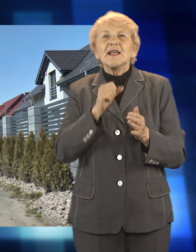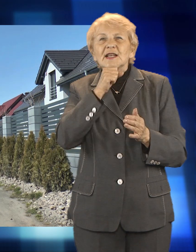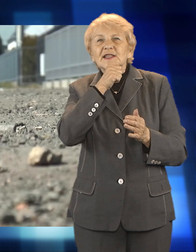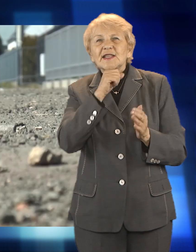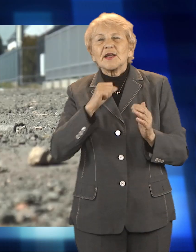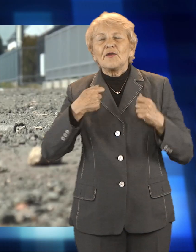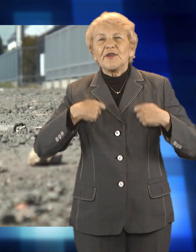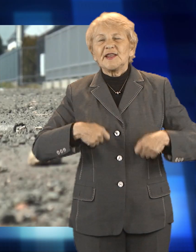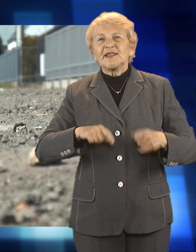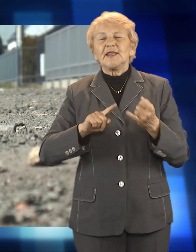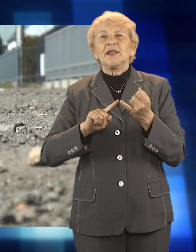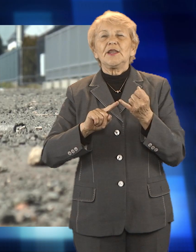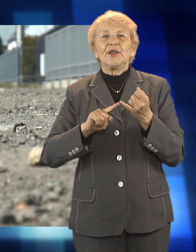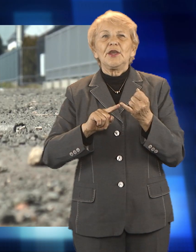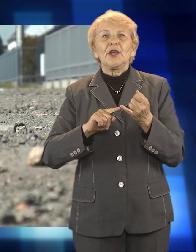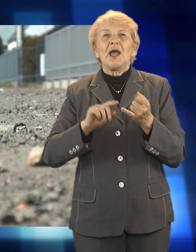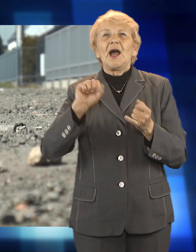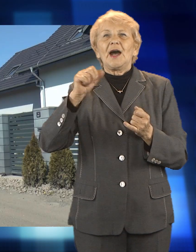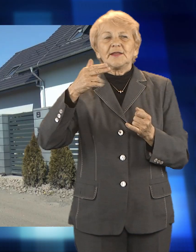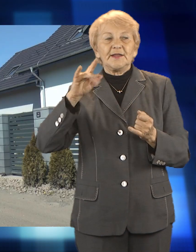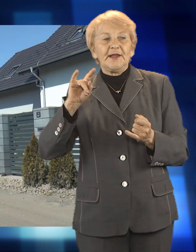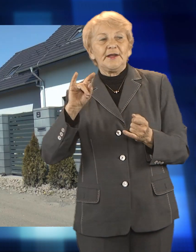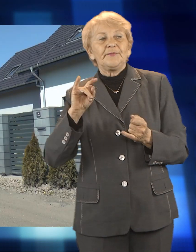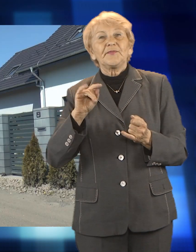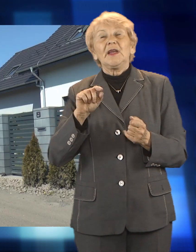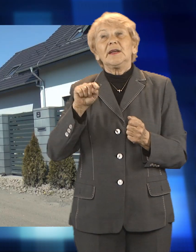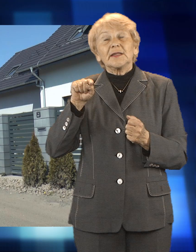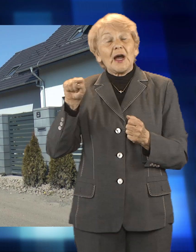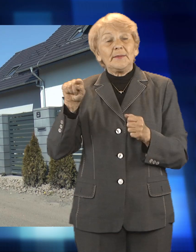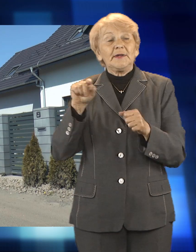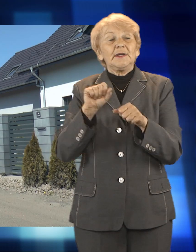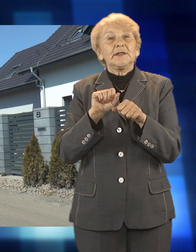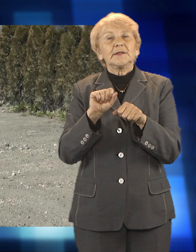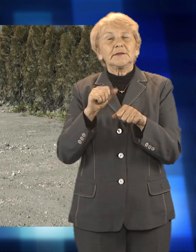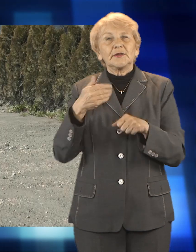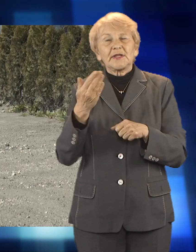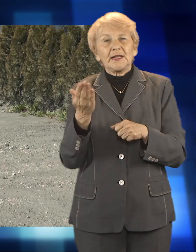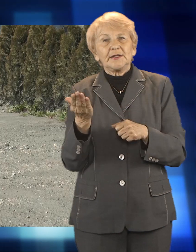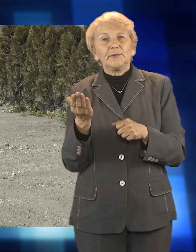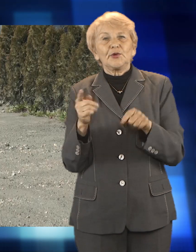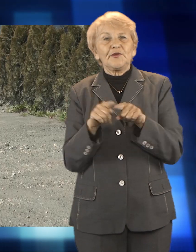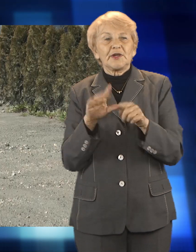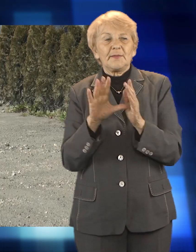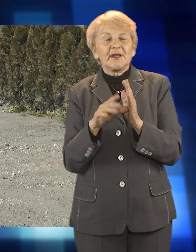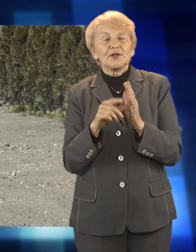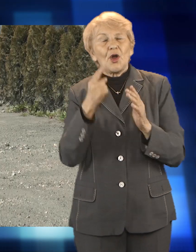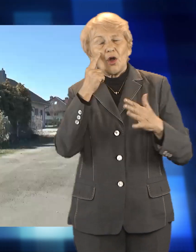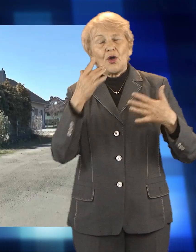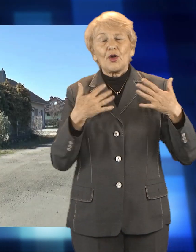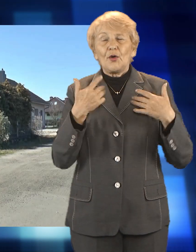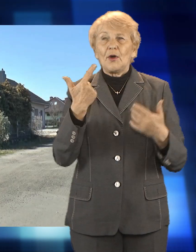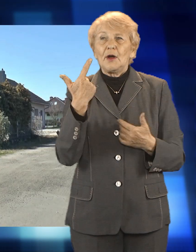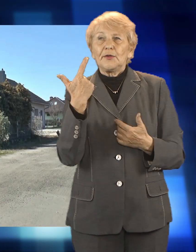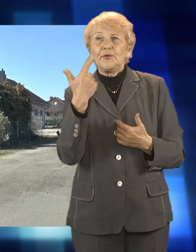Starowiejską. W tym przypadku termin wykonania zadania to czerwiec przyszłego roku. Na realizację projektu w miasto pozyskało ponad 2